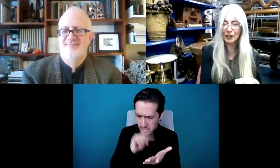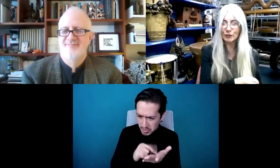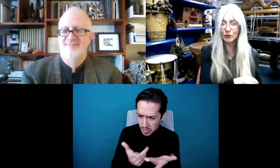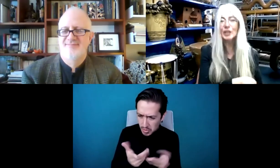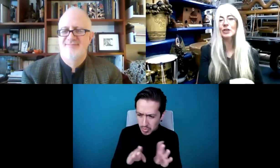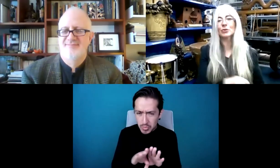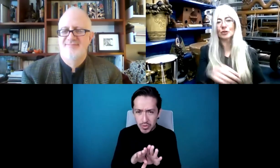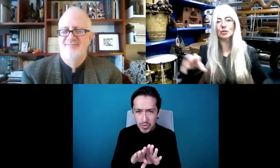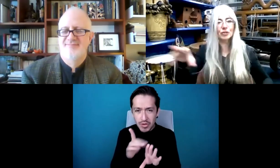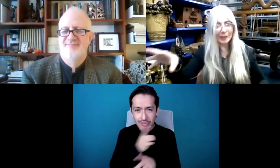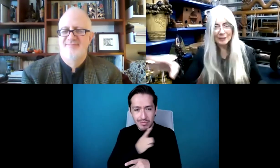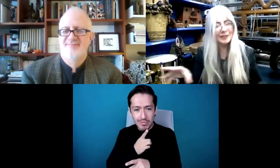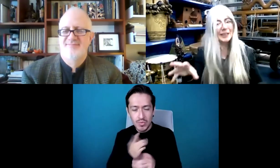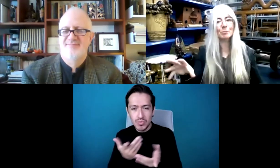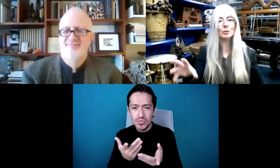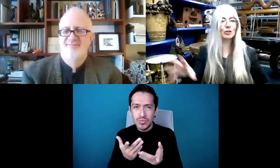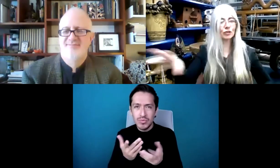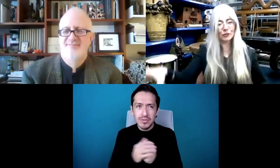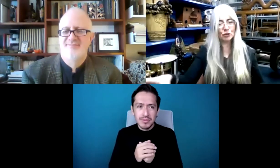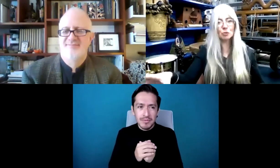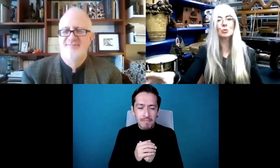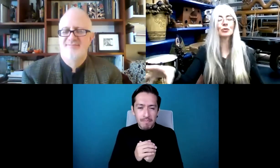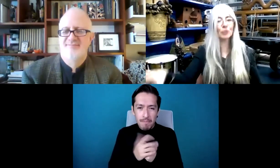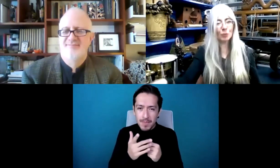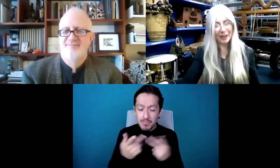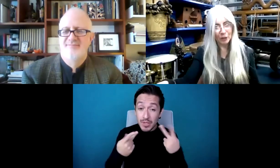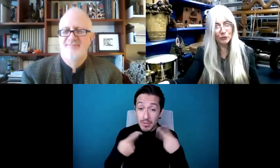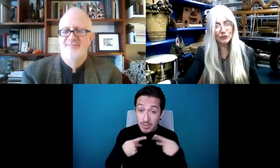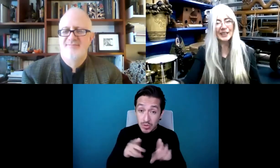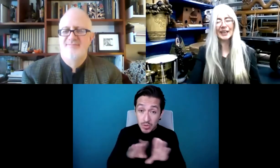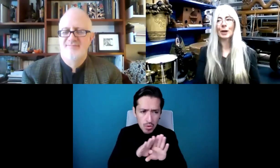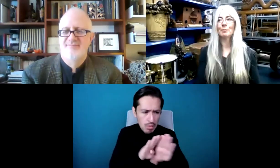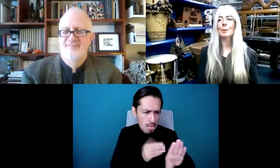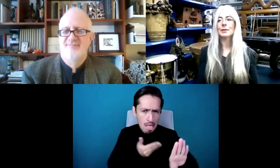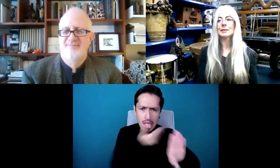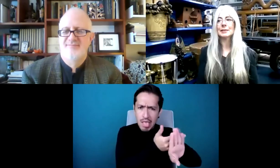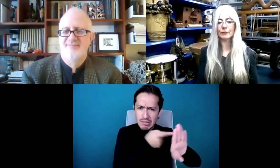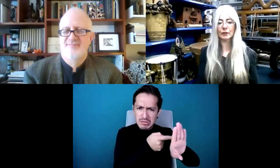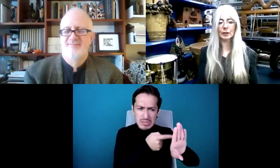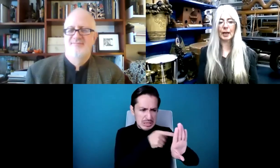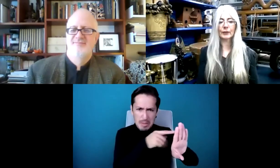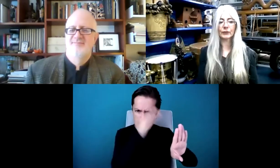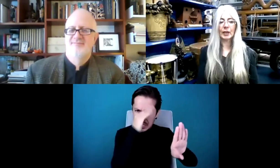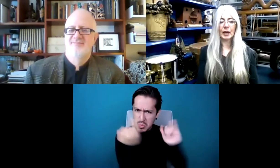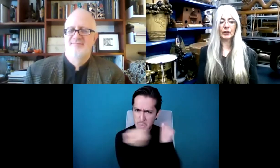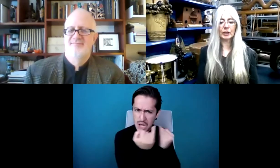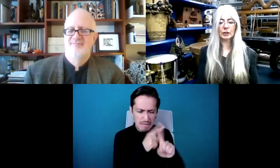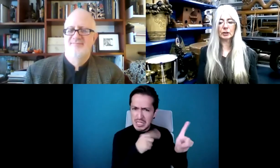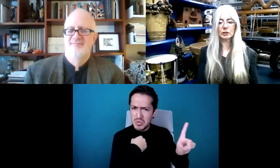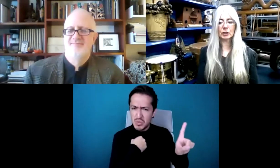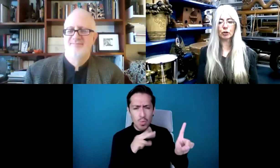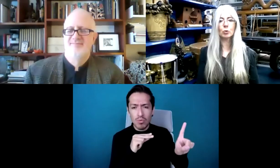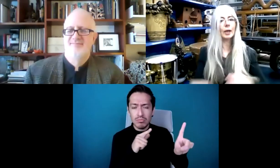que debamos atacar a la gente por no pensar como pensamos nosotros en este momento. Hay que ponerse